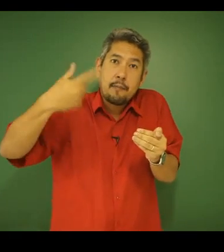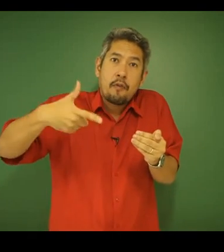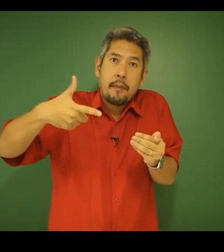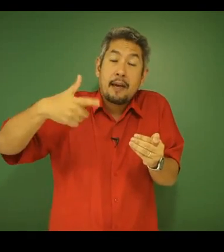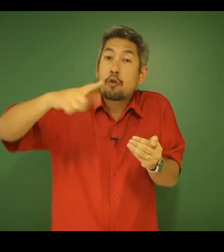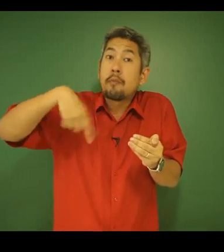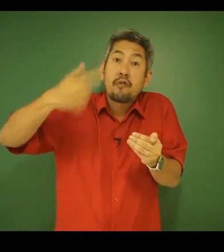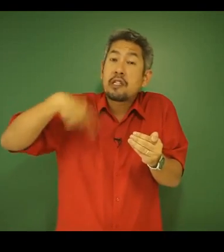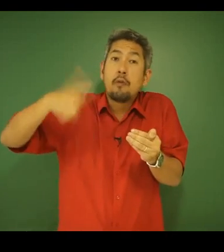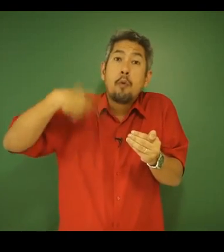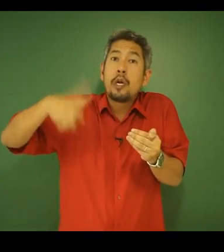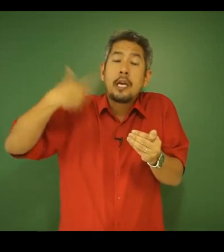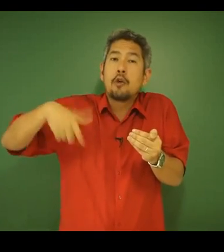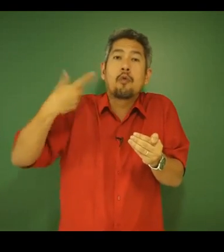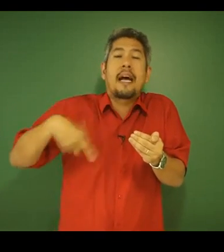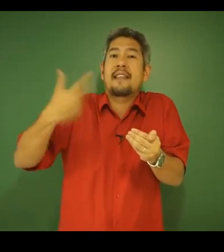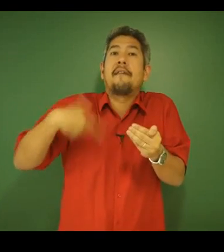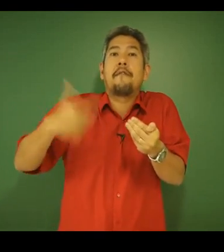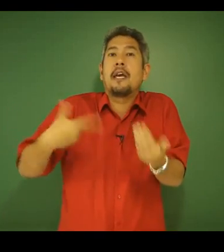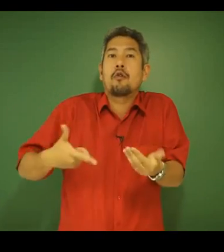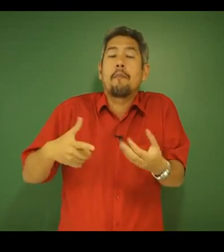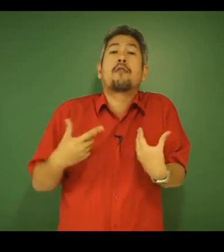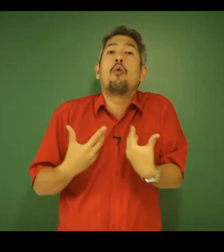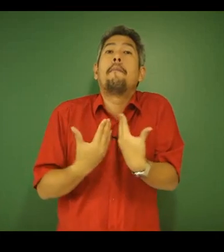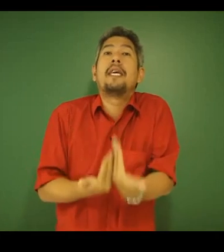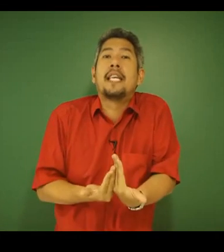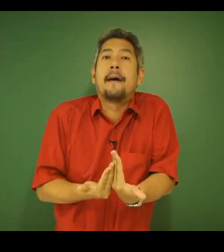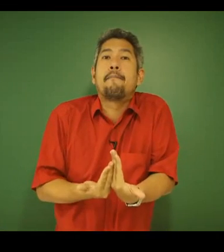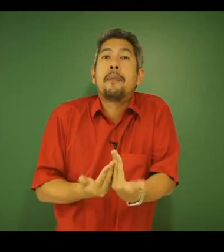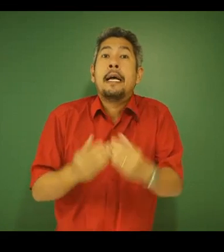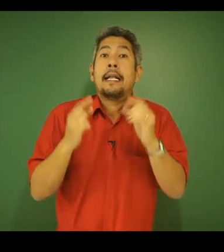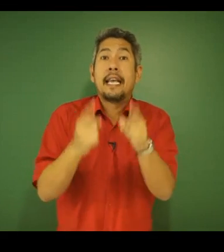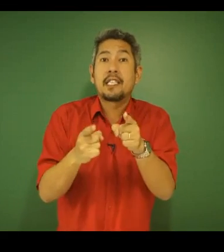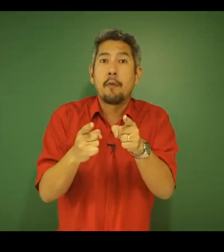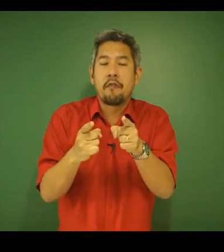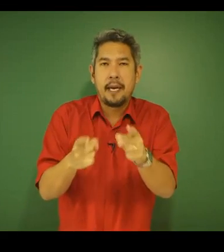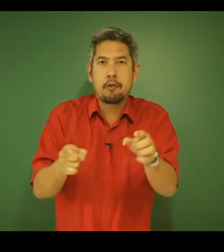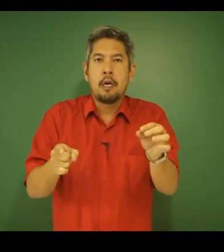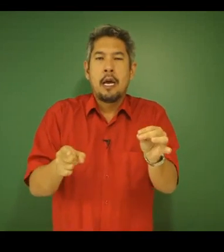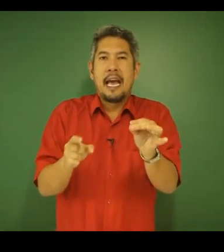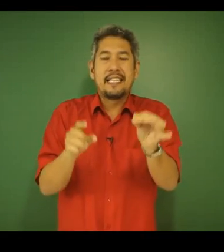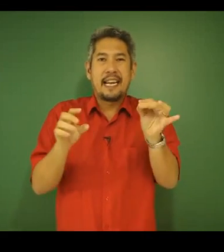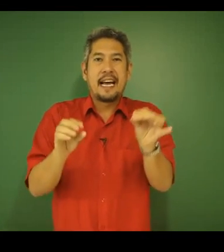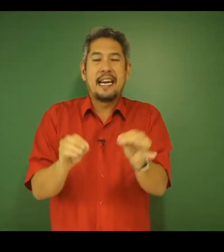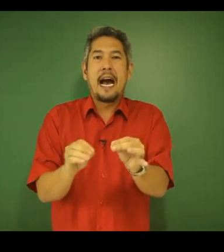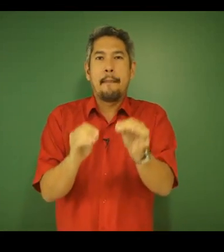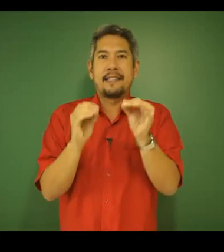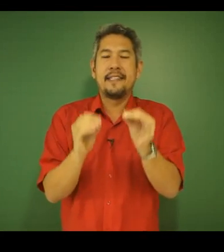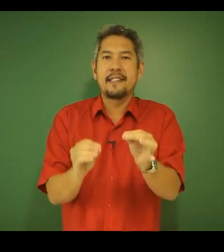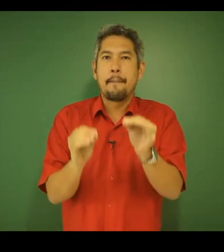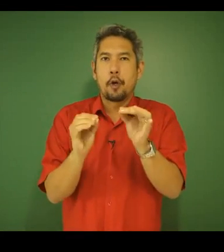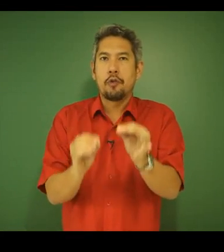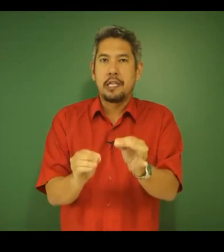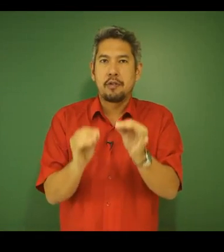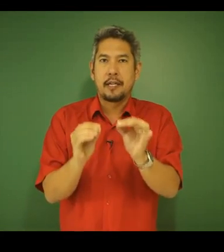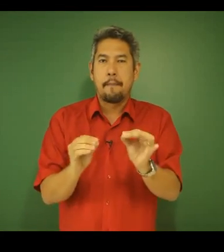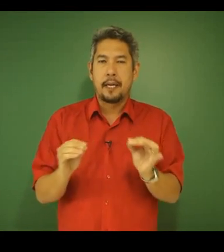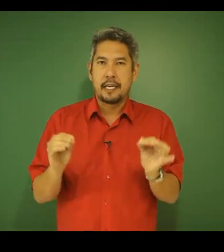movimento, como se fosse um moinho, um catavento, uma turbina, nesse movimento é gerada a maciça produção de ATP da